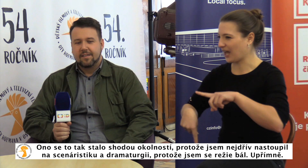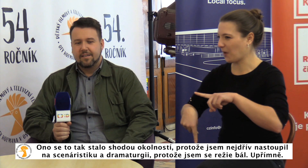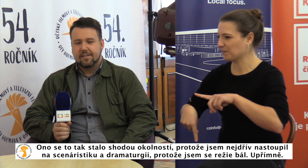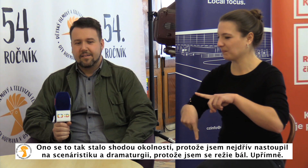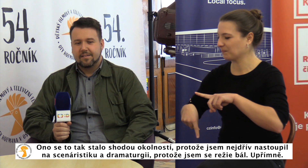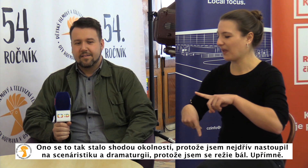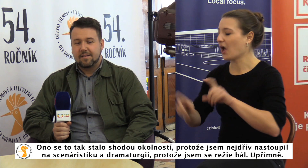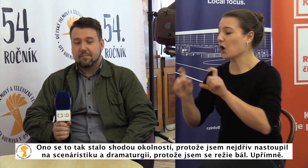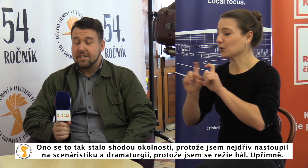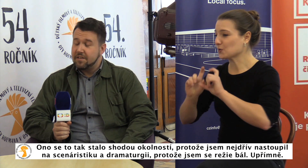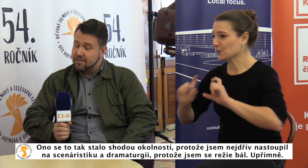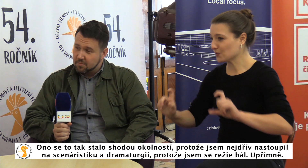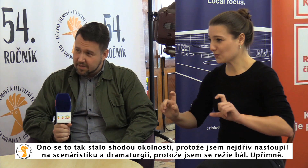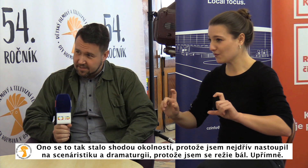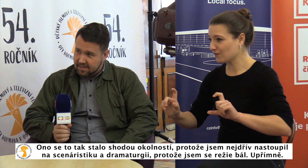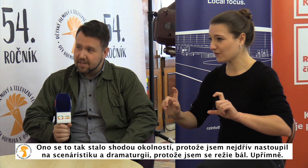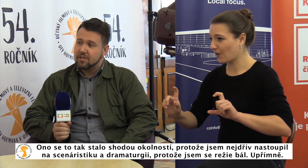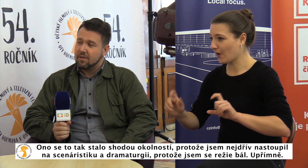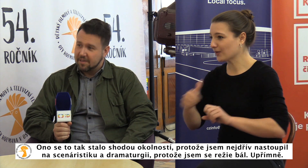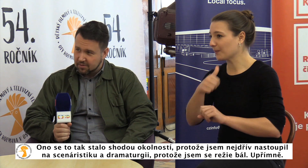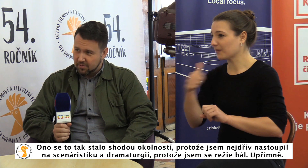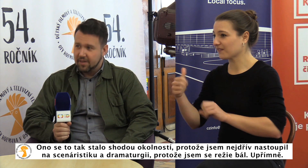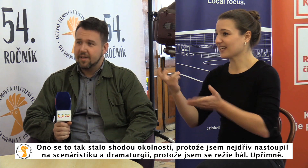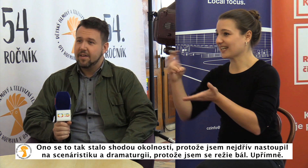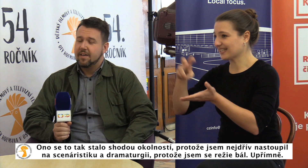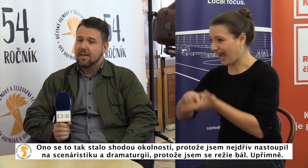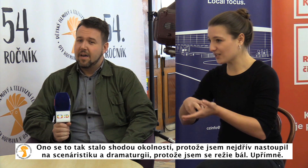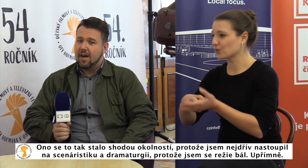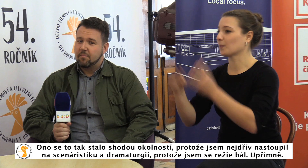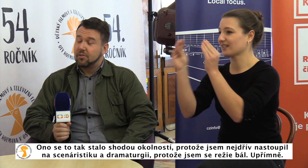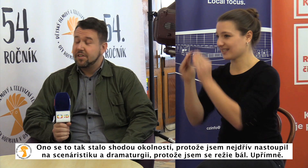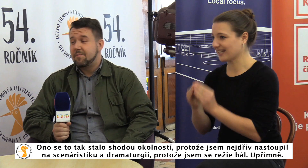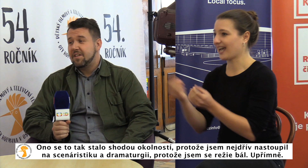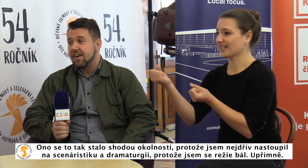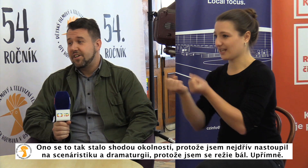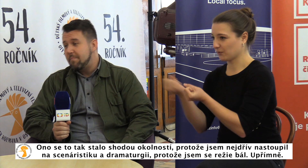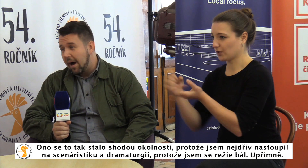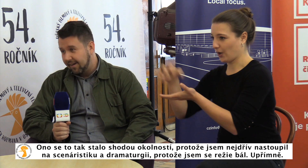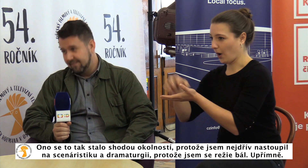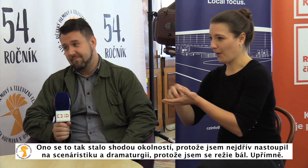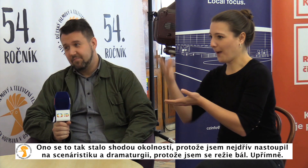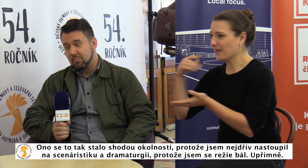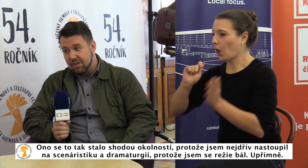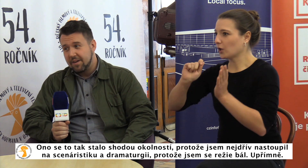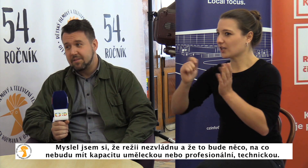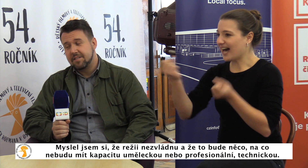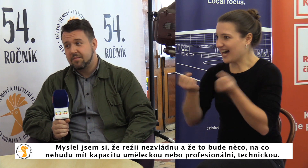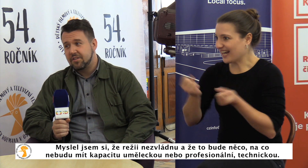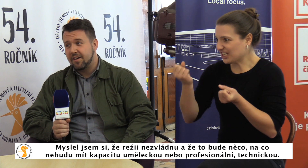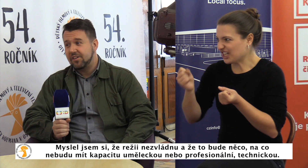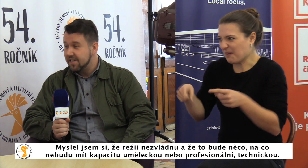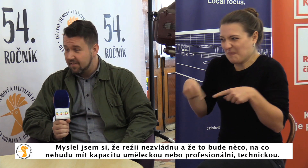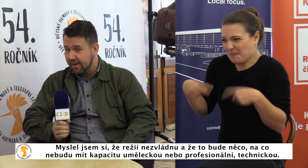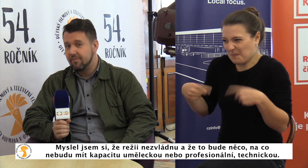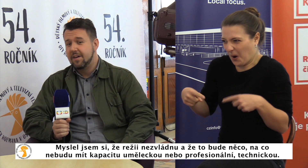jsem nejdřív nastoupil na scénaristykové dramaturgii, protože jsem se režie bál upřímně. Myslel jsem